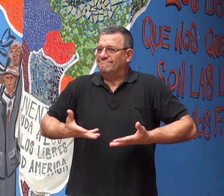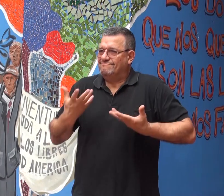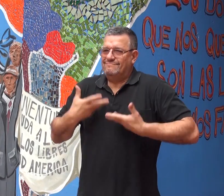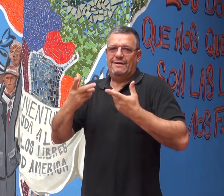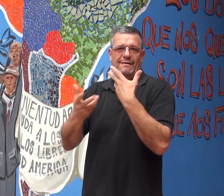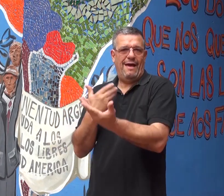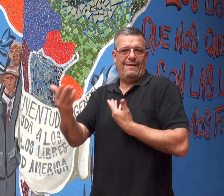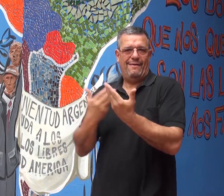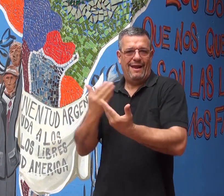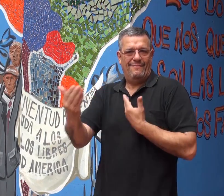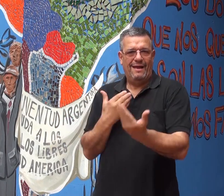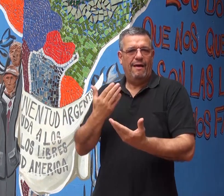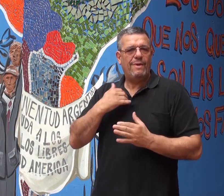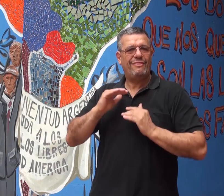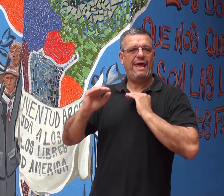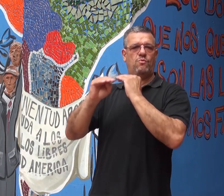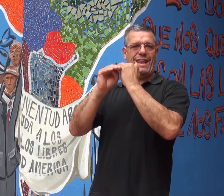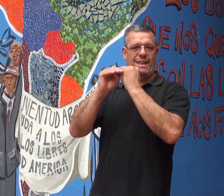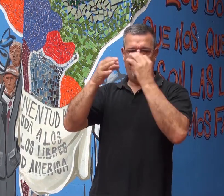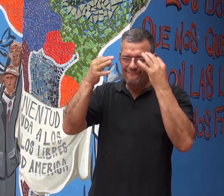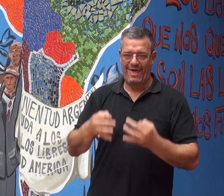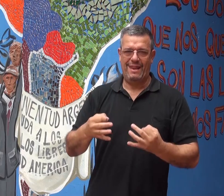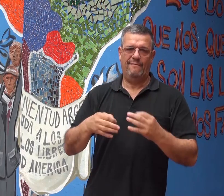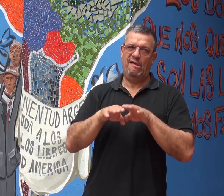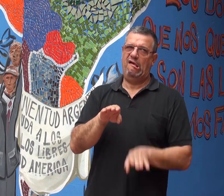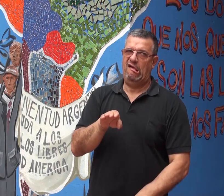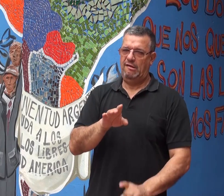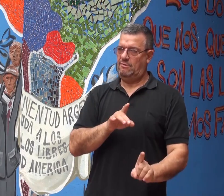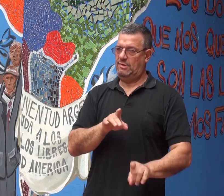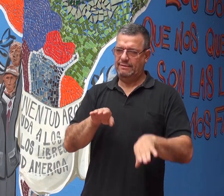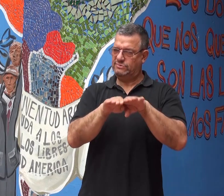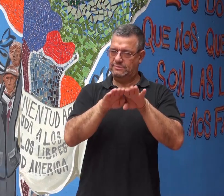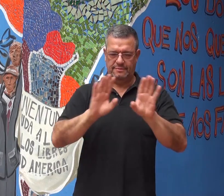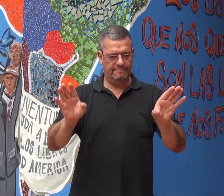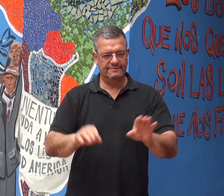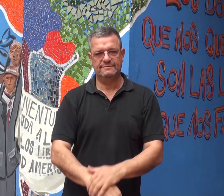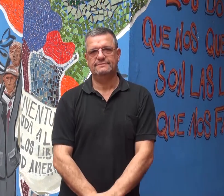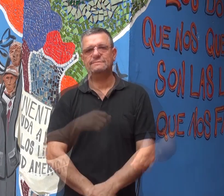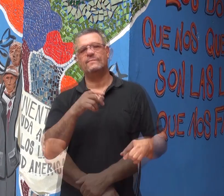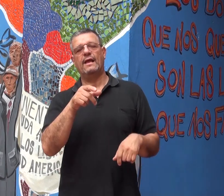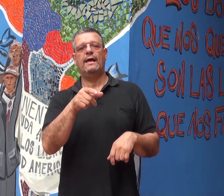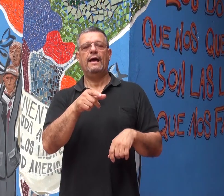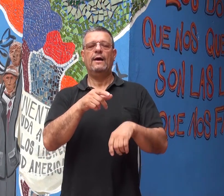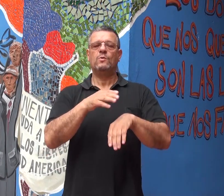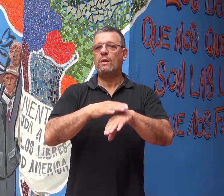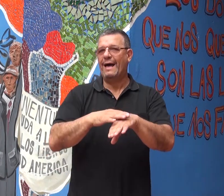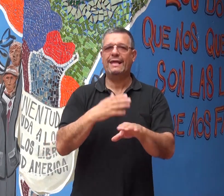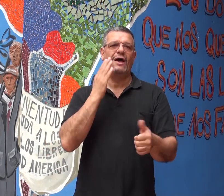incentiva. Con ella comparto todo lo vivenciado para que no esté en desventaja y sí en las mismas condiciones. A través de Facebook,